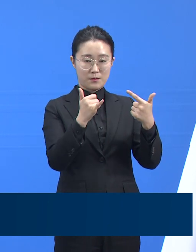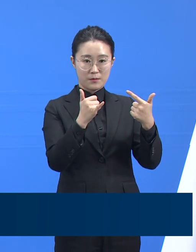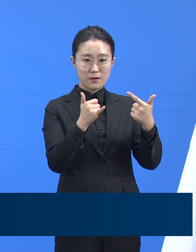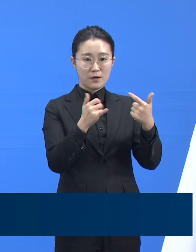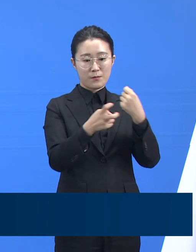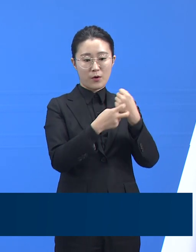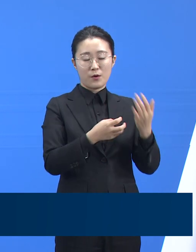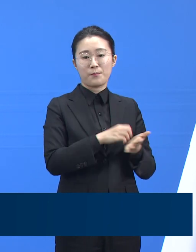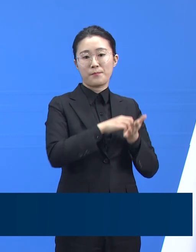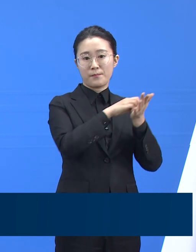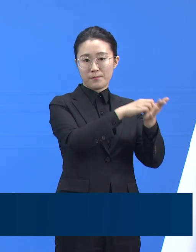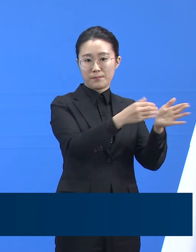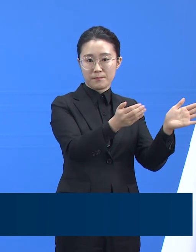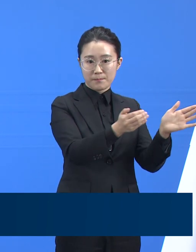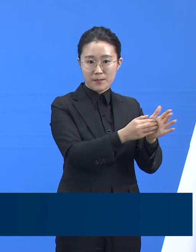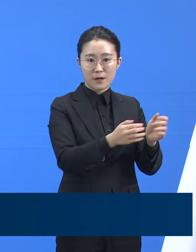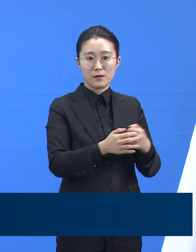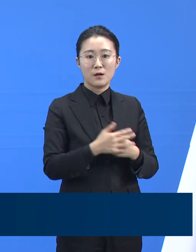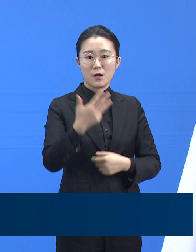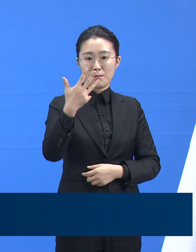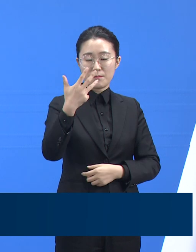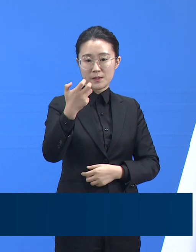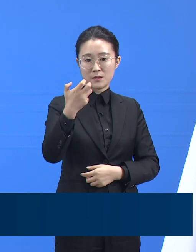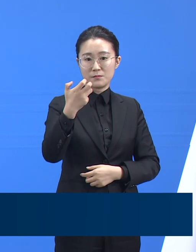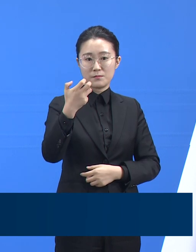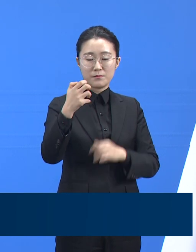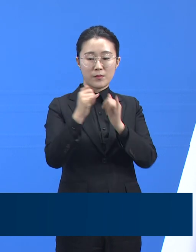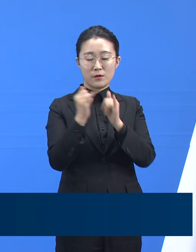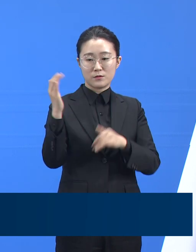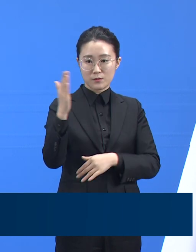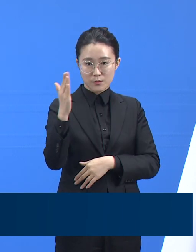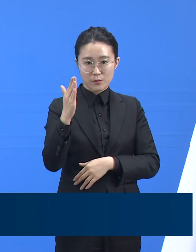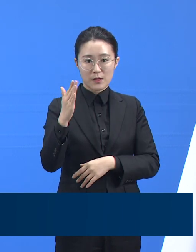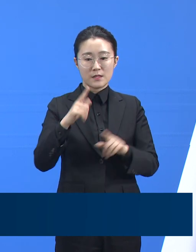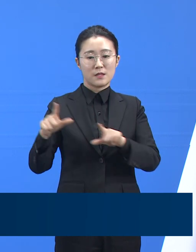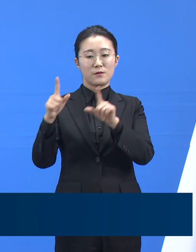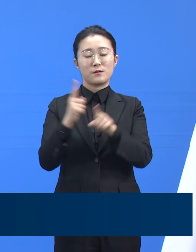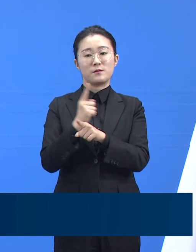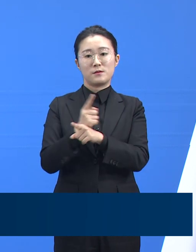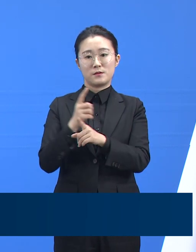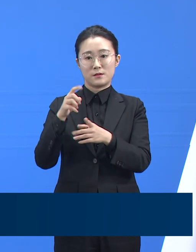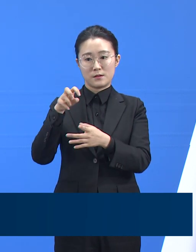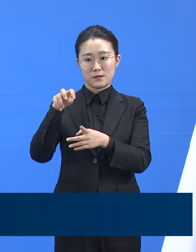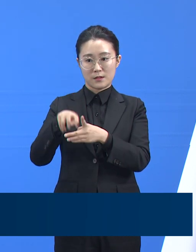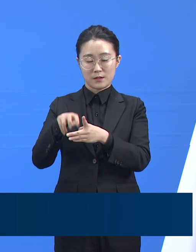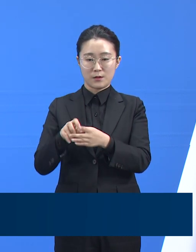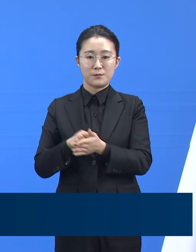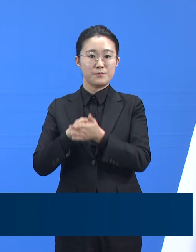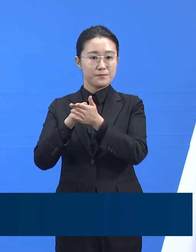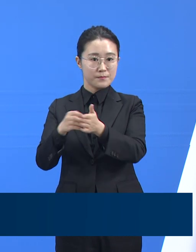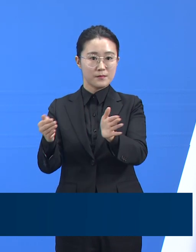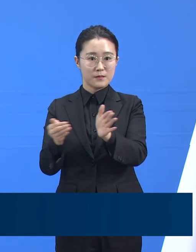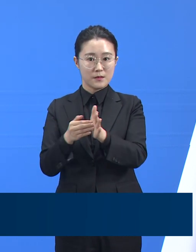이송되었습니다. 전체 모니터링 인원 중 27명에 대해서 상담 서비스를 진행하였습니다.